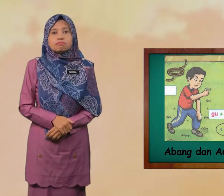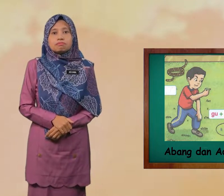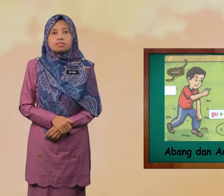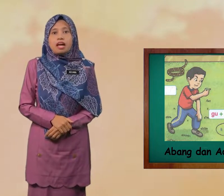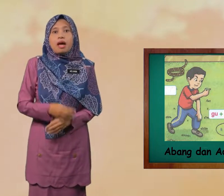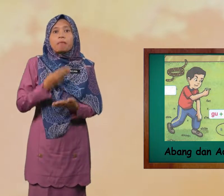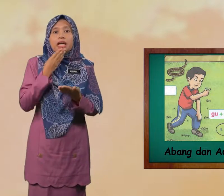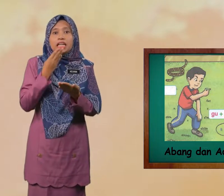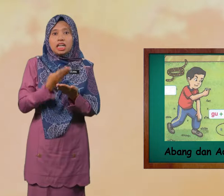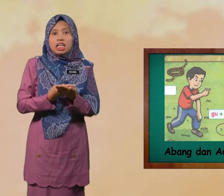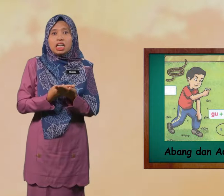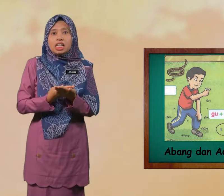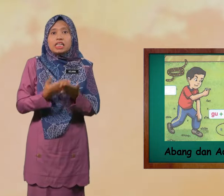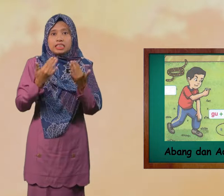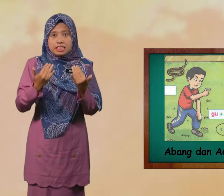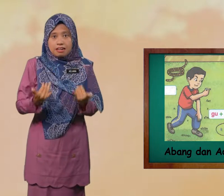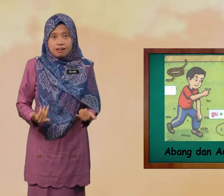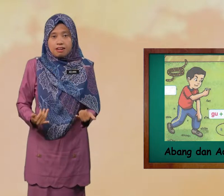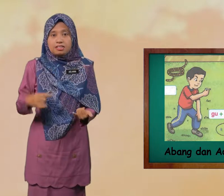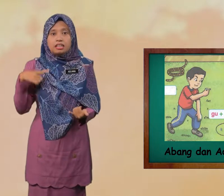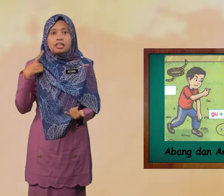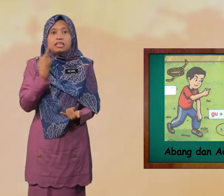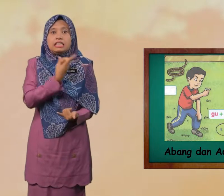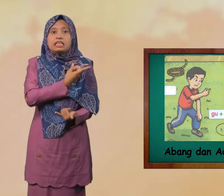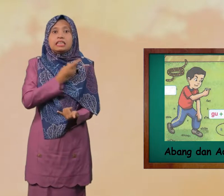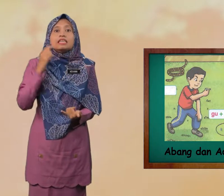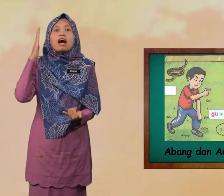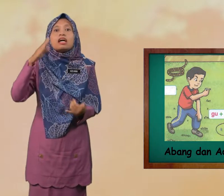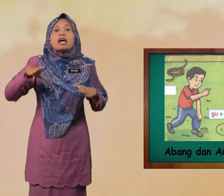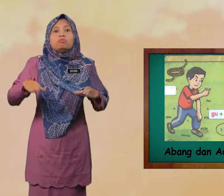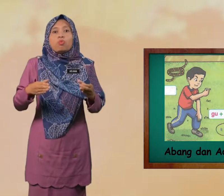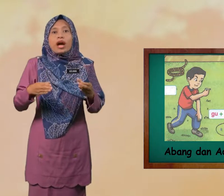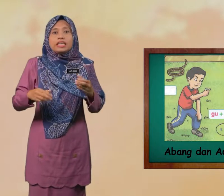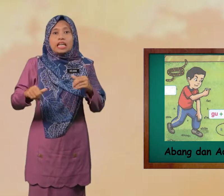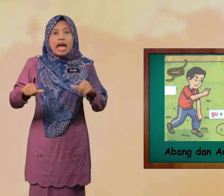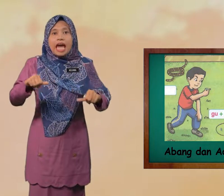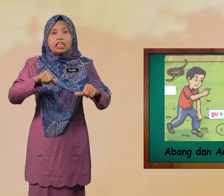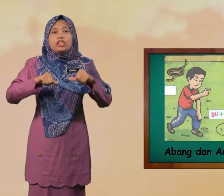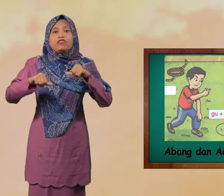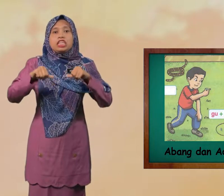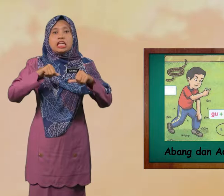Baiklah Sekarang Kita akan Buat Aktiviti